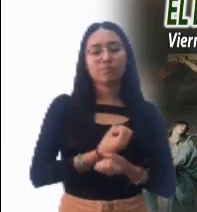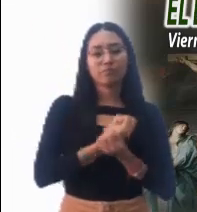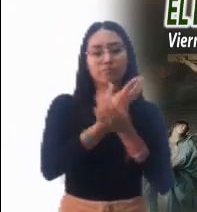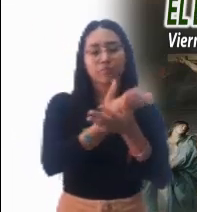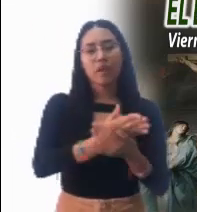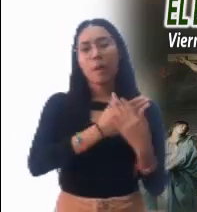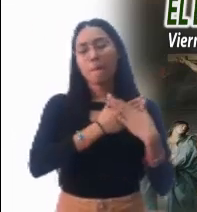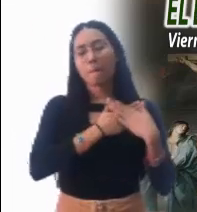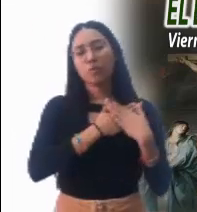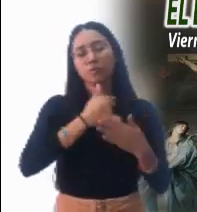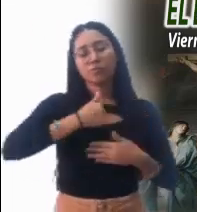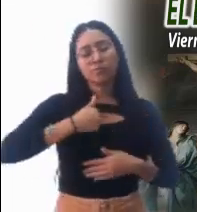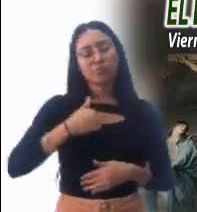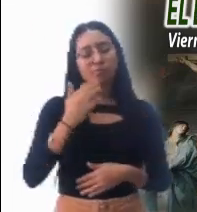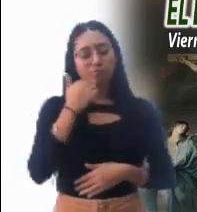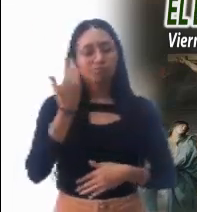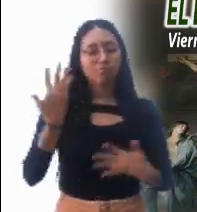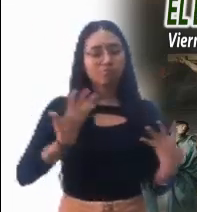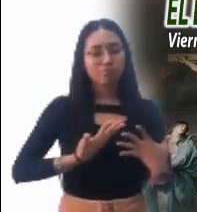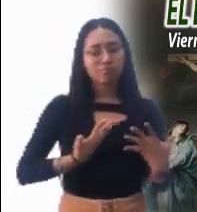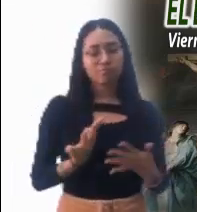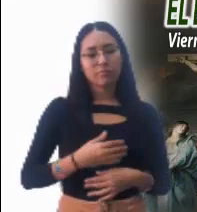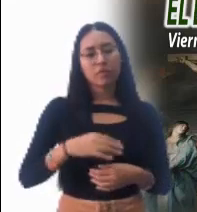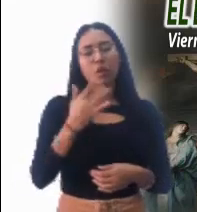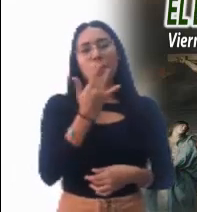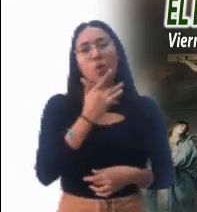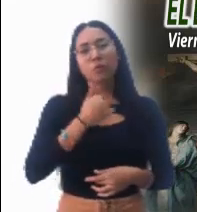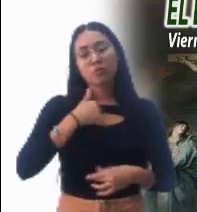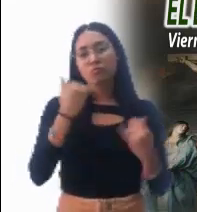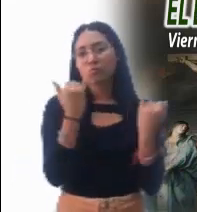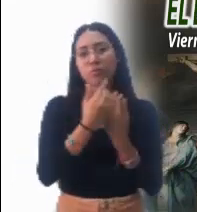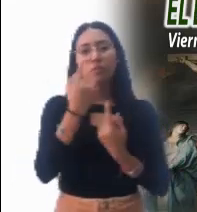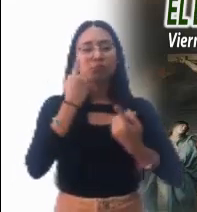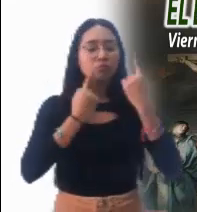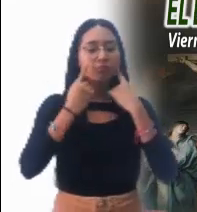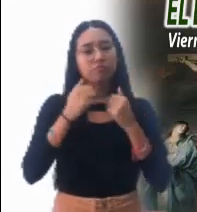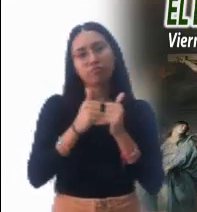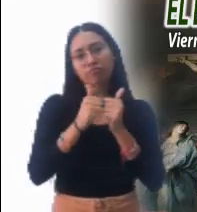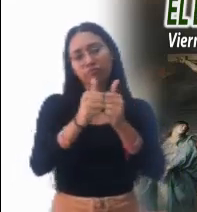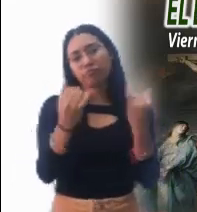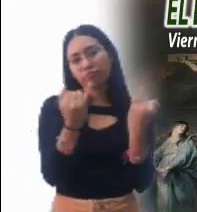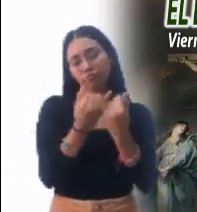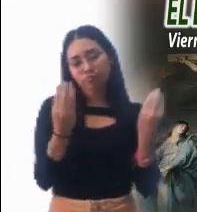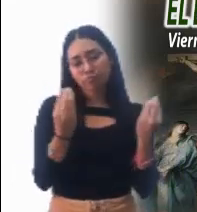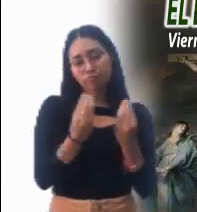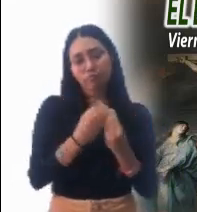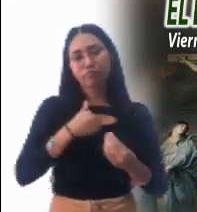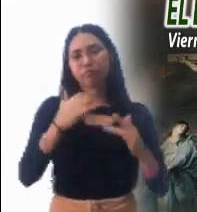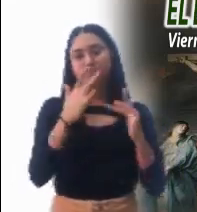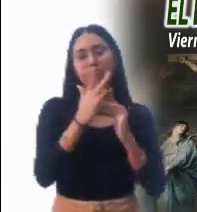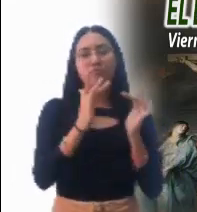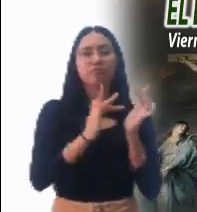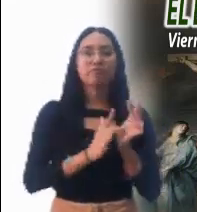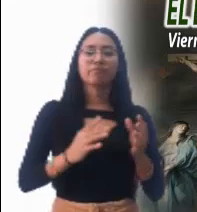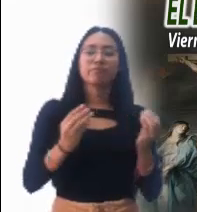amor, hazme sentir tu dolor, para que llore contigo. Y que por mi Cristo amado, mi